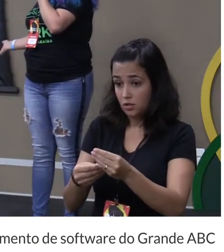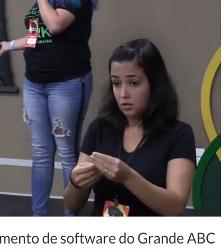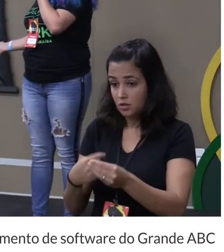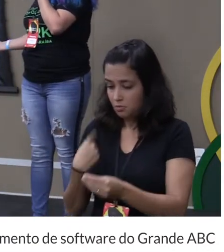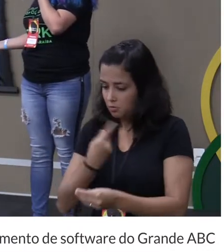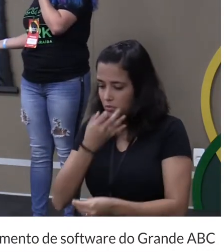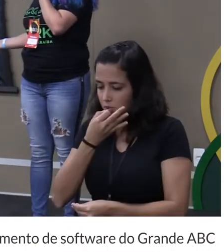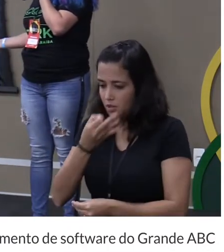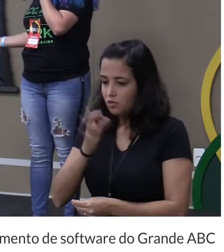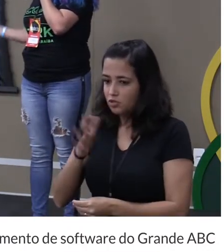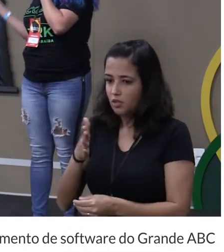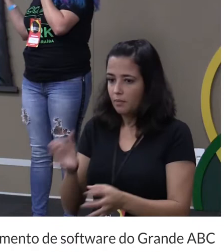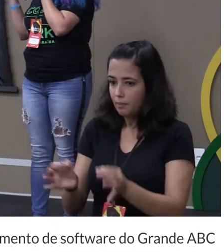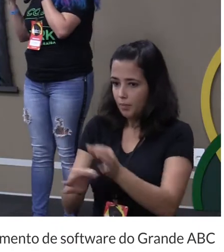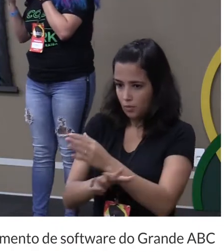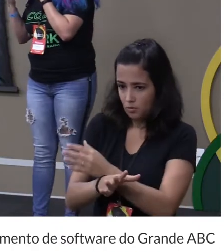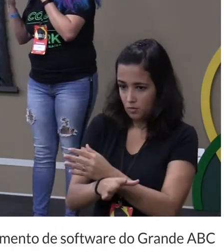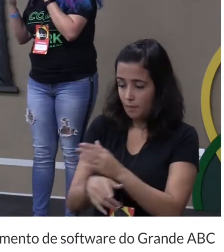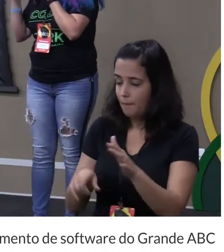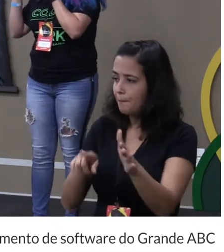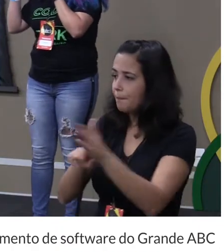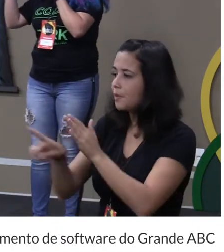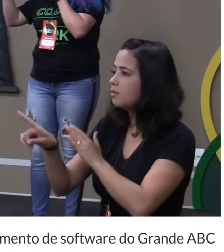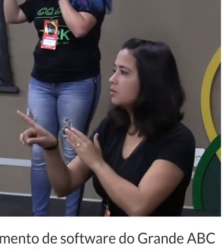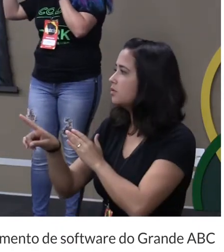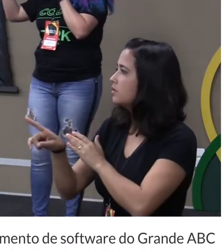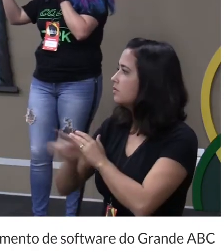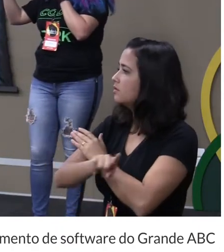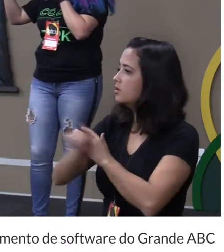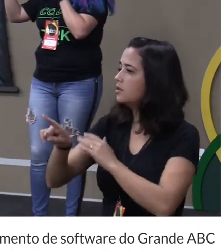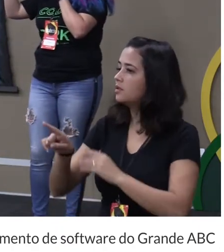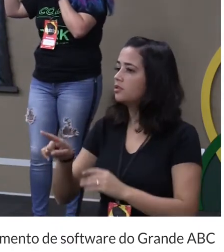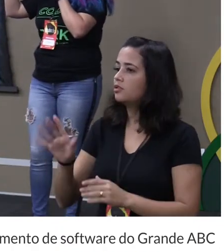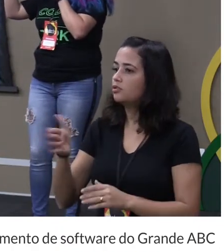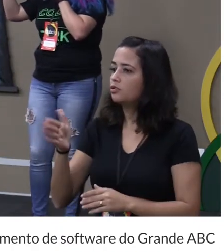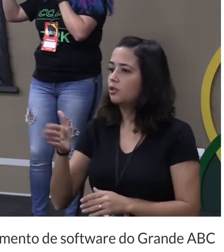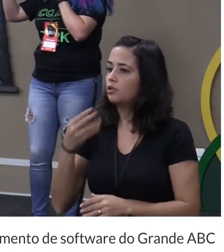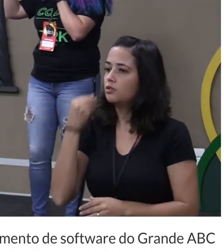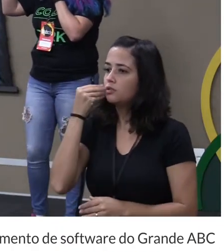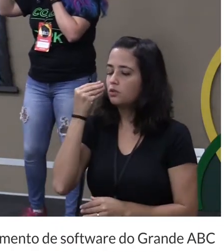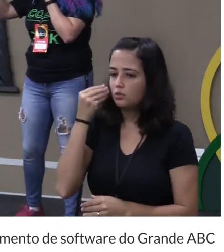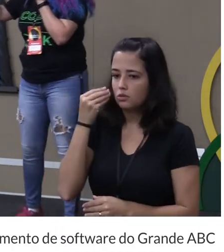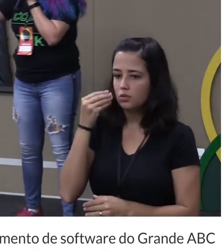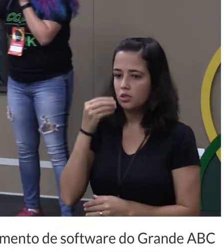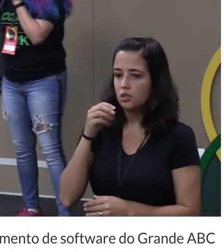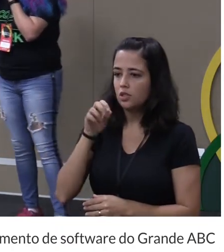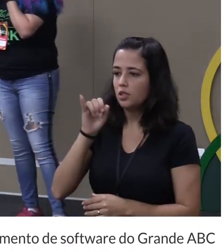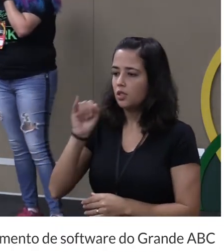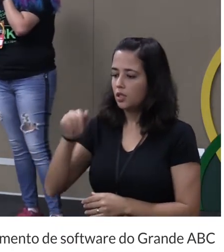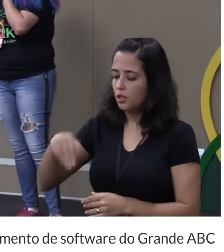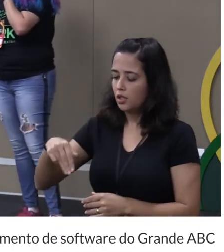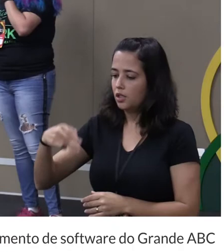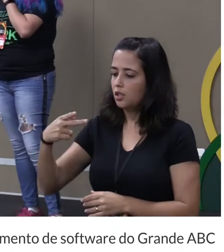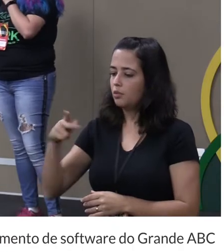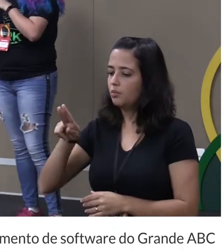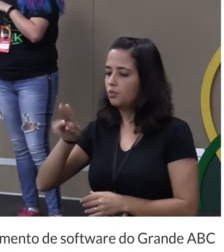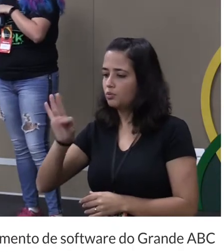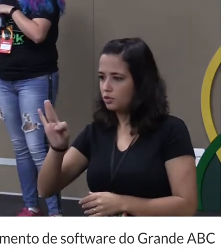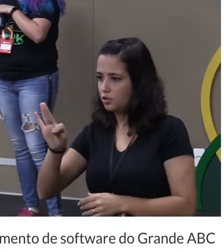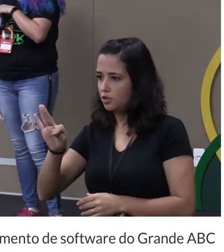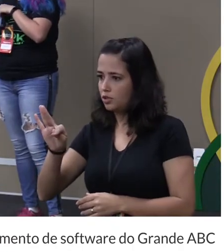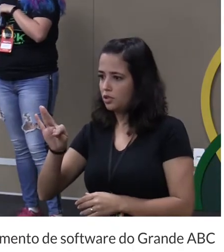já deviam vir uma pergunta alguém aqui já testou um input com leitor de tela